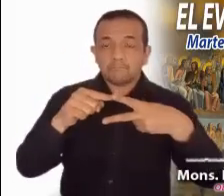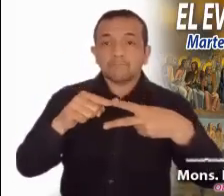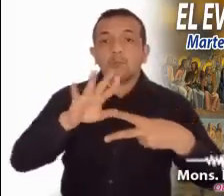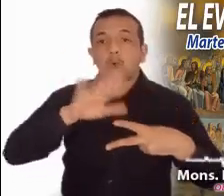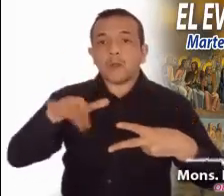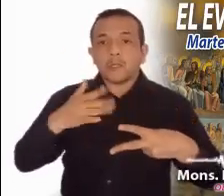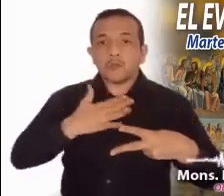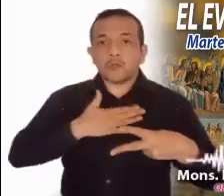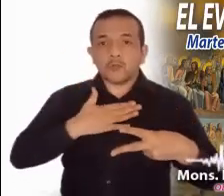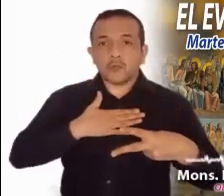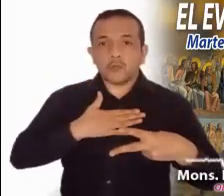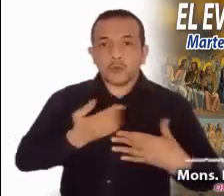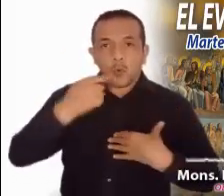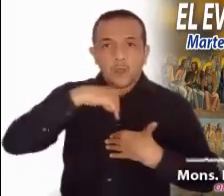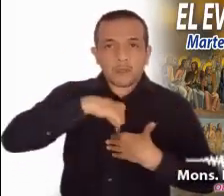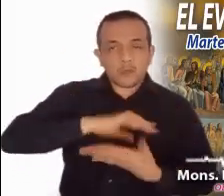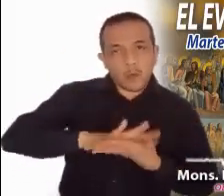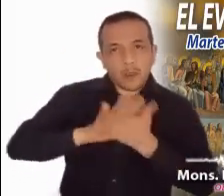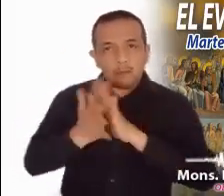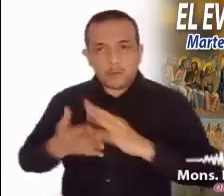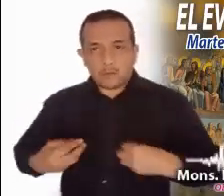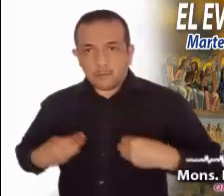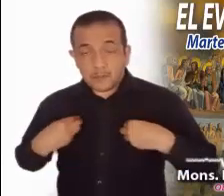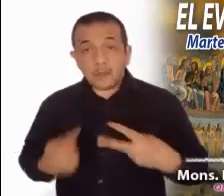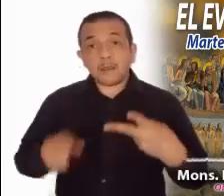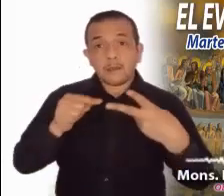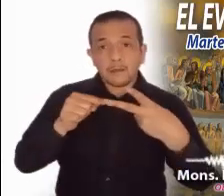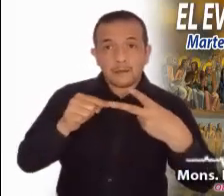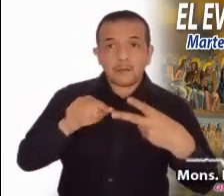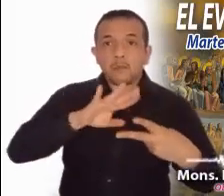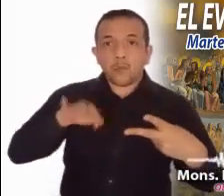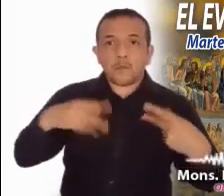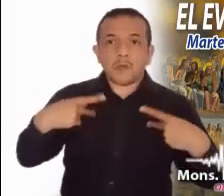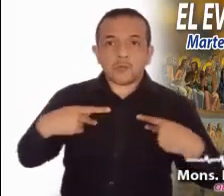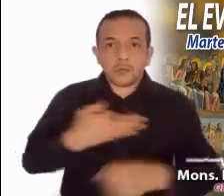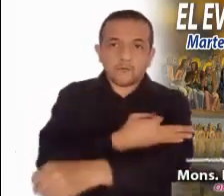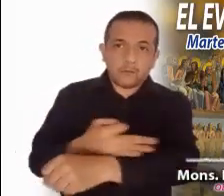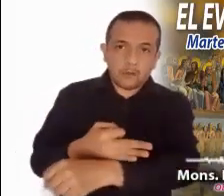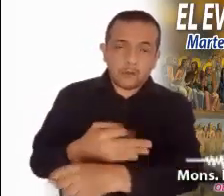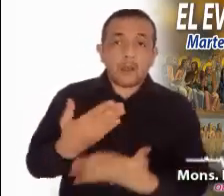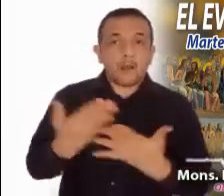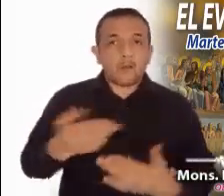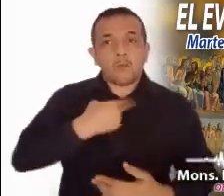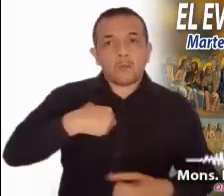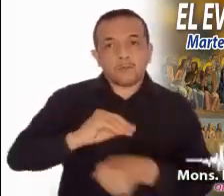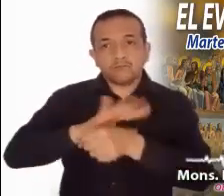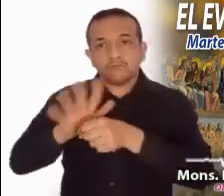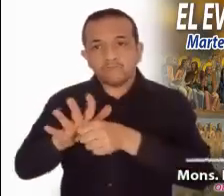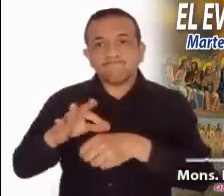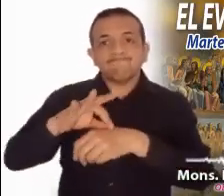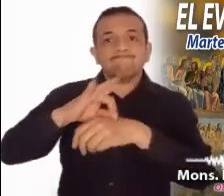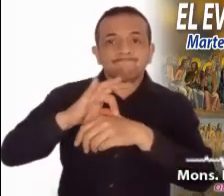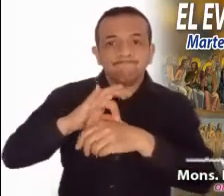como la muerte de las personas que amamos. Y ahora con la pandemia lo hemos experimentado como nunca